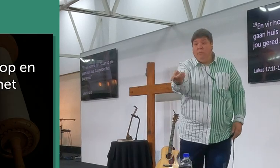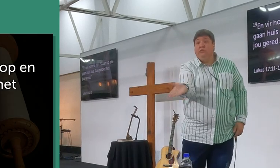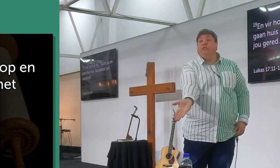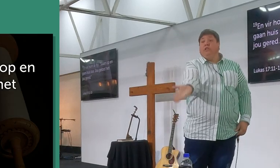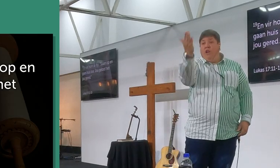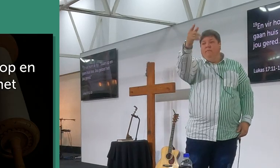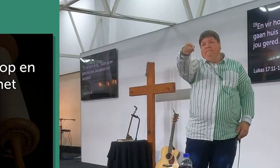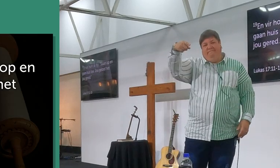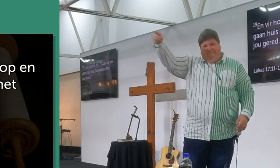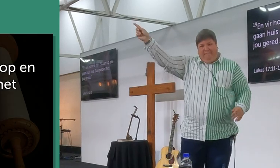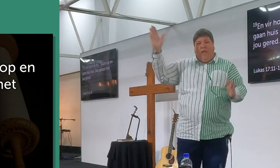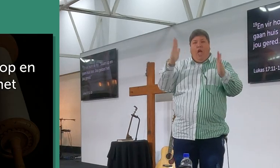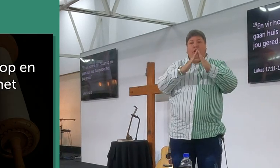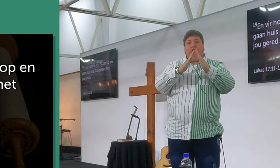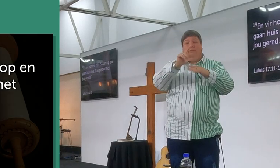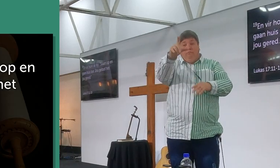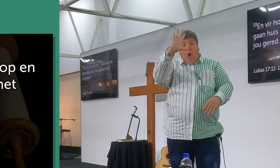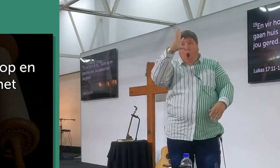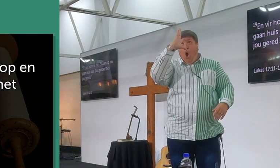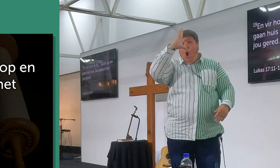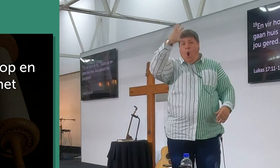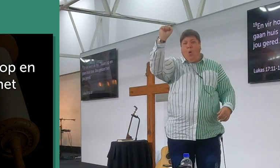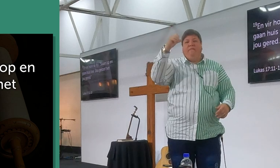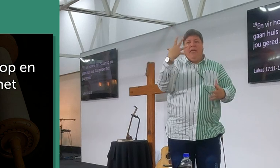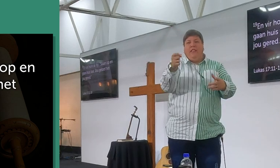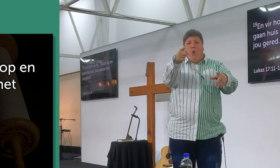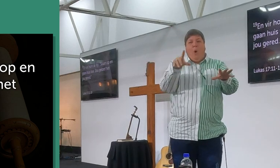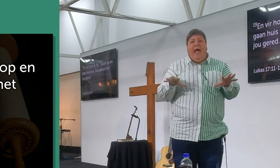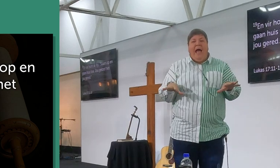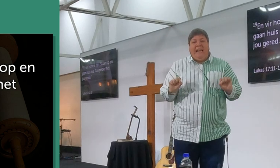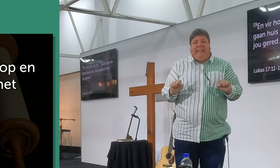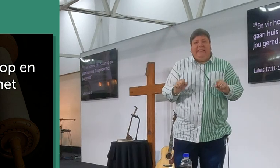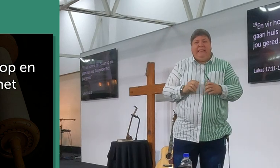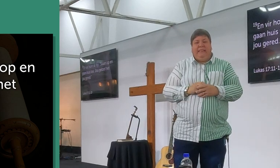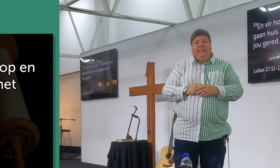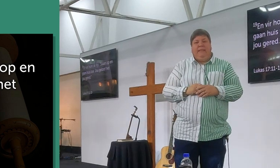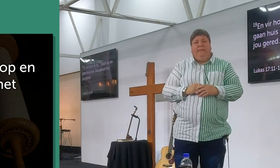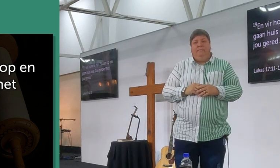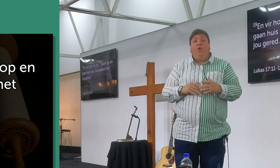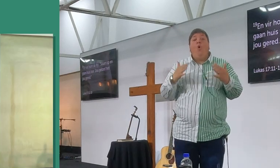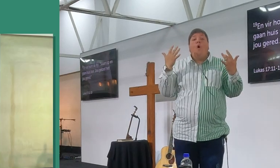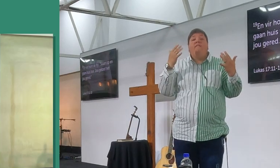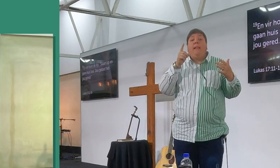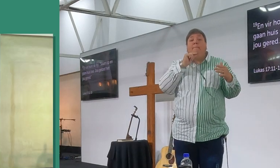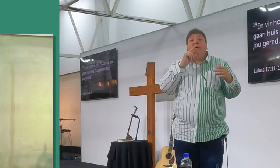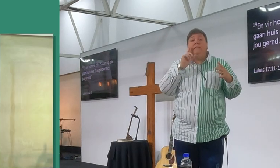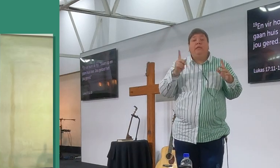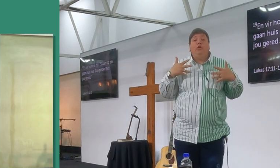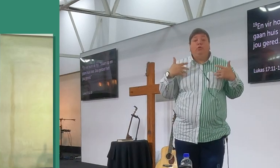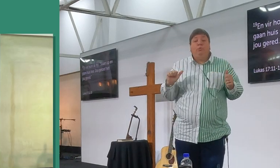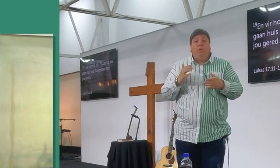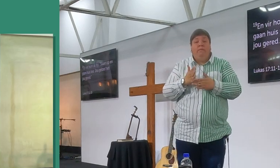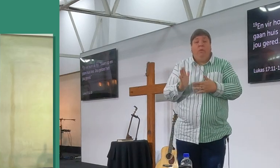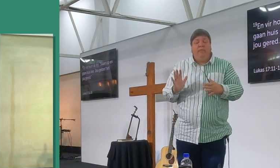huis toe, jou geloof, het jou gereed, nou, kom ek vraag weer die vraag, hoeveel man het gesond geword?